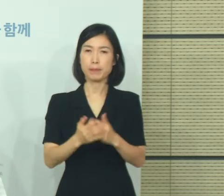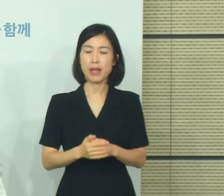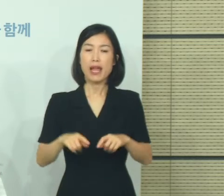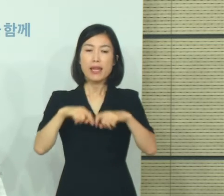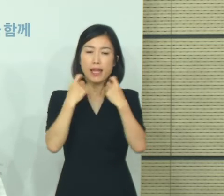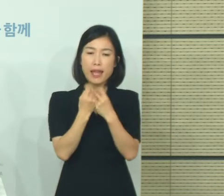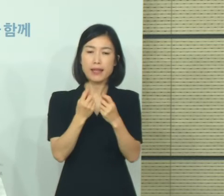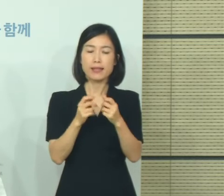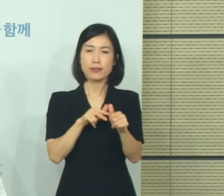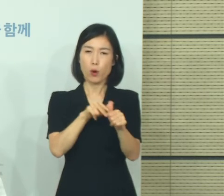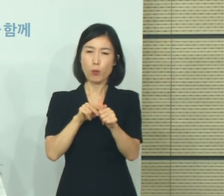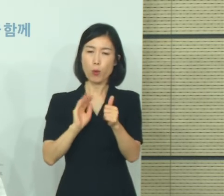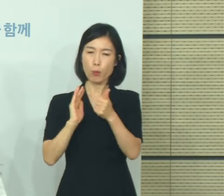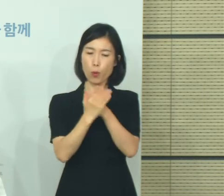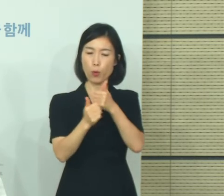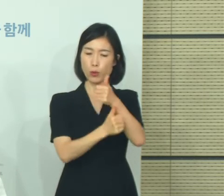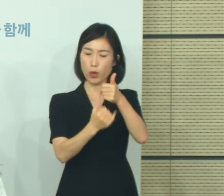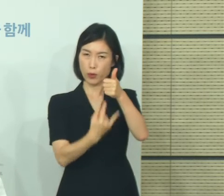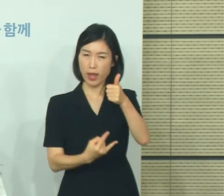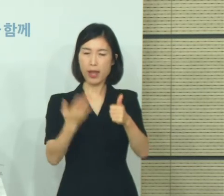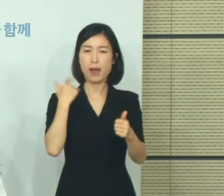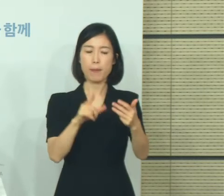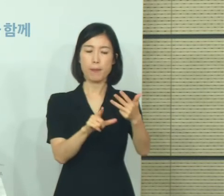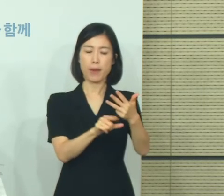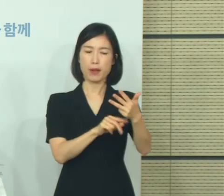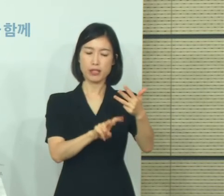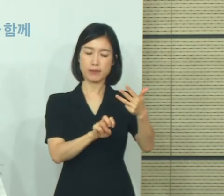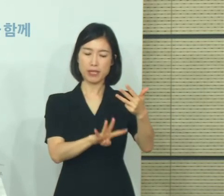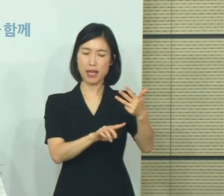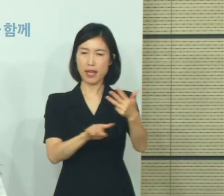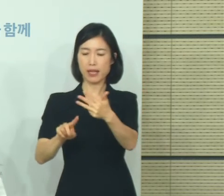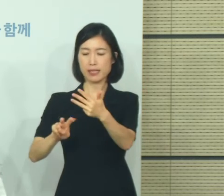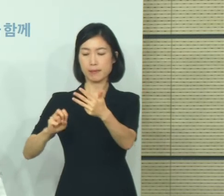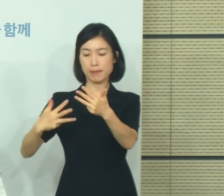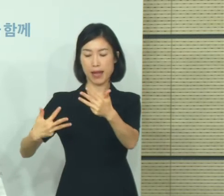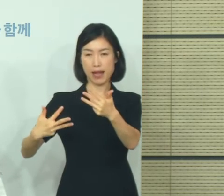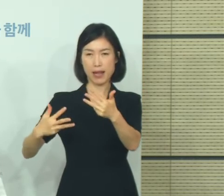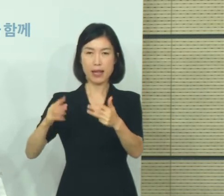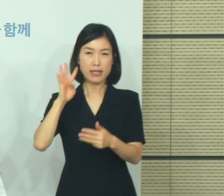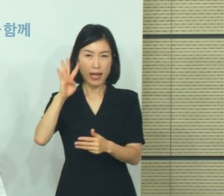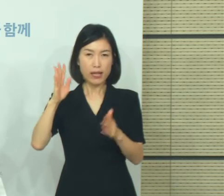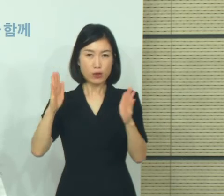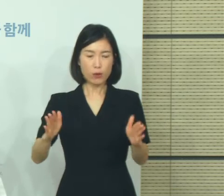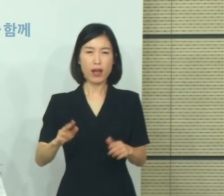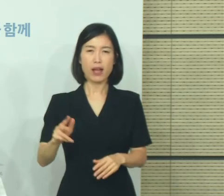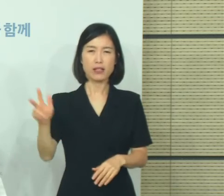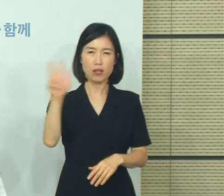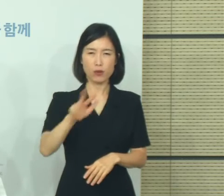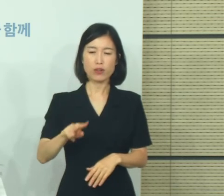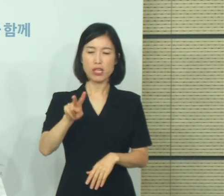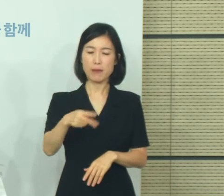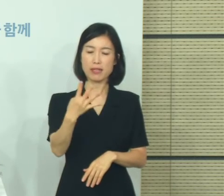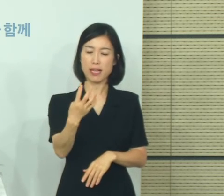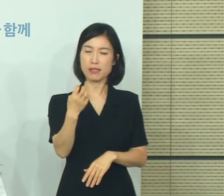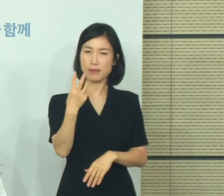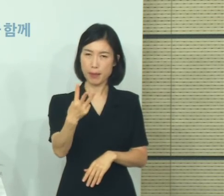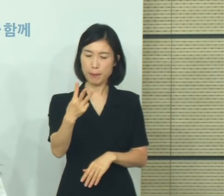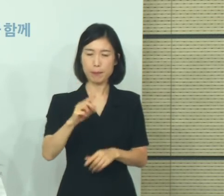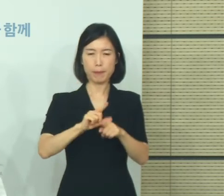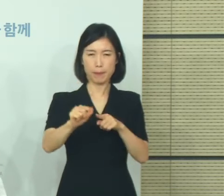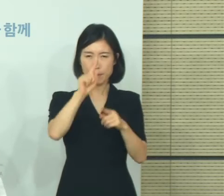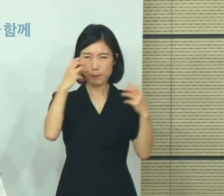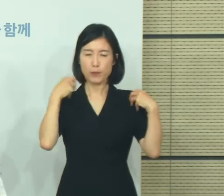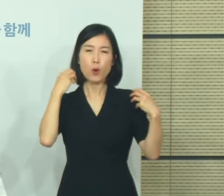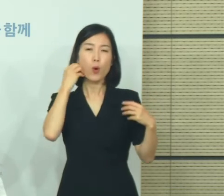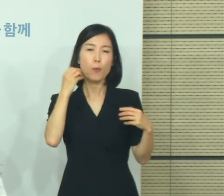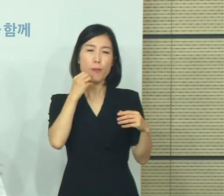개인정보보호위원회는 지난 8월 24일부터 28일까지 243개 지자체 홈페이지를 확인하여